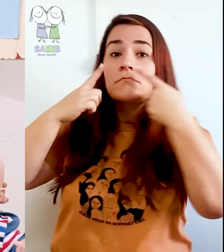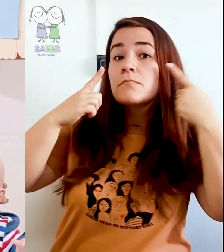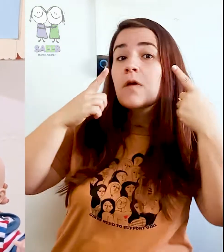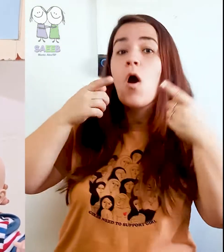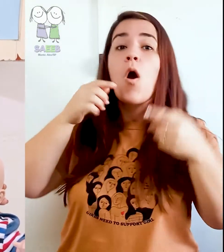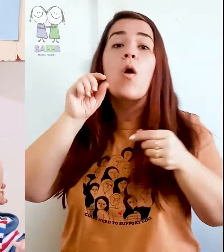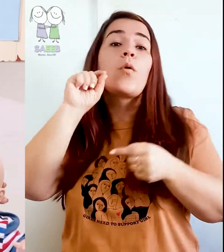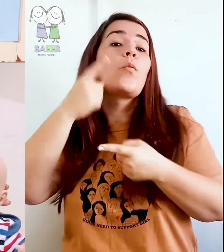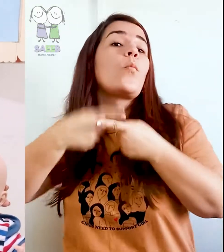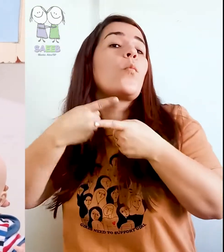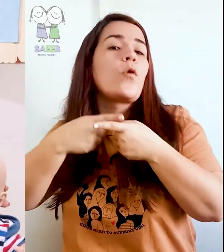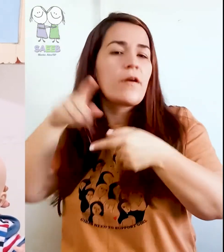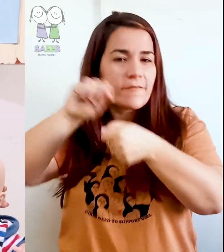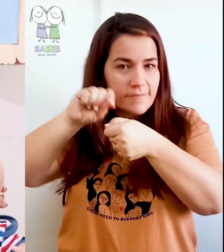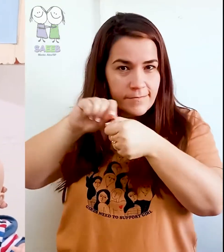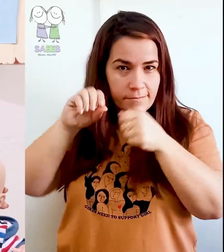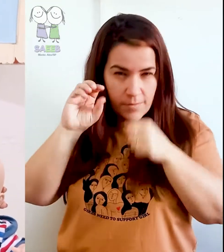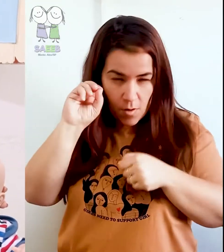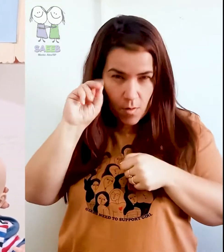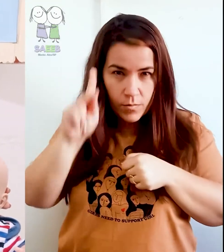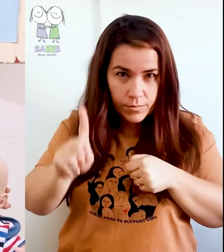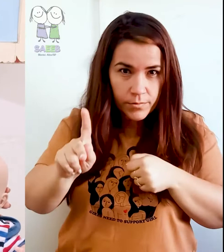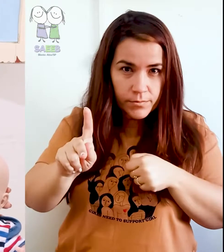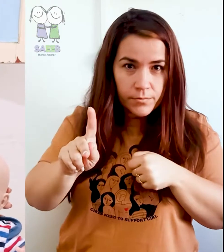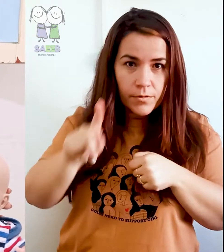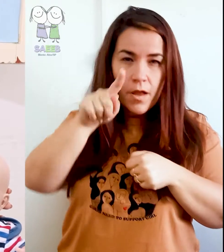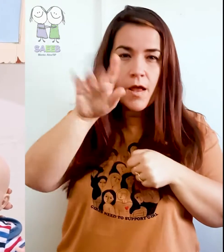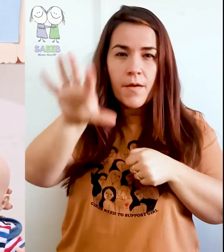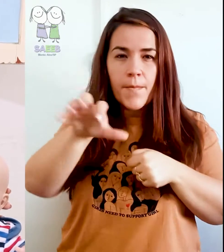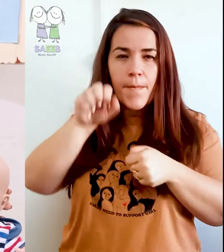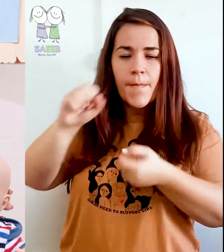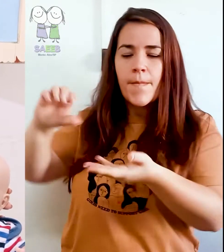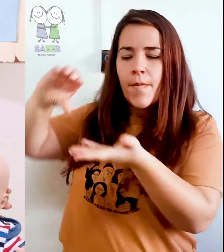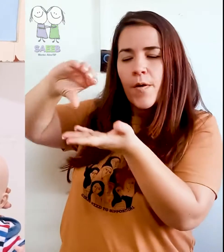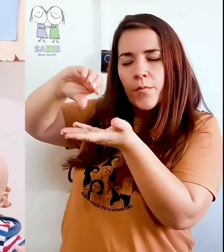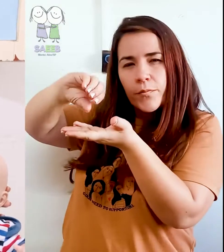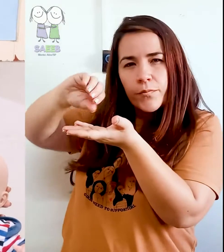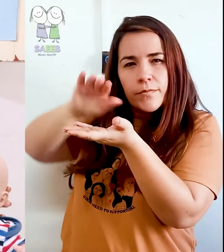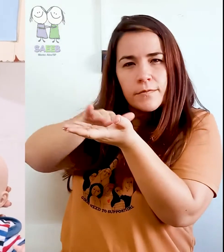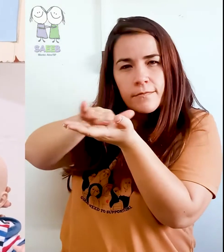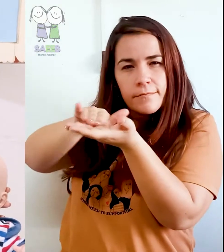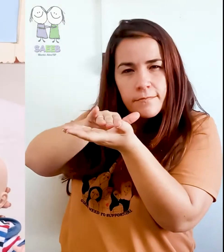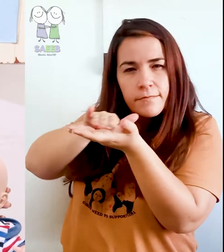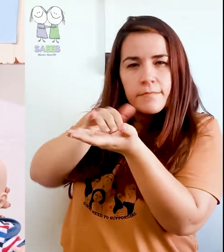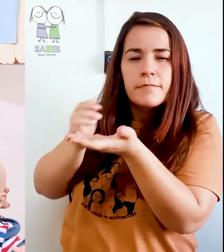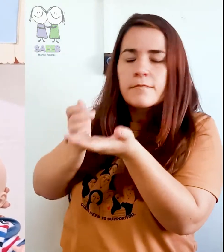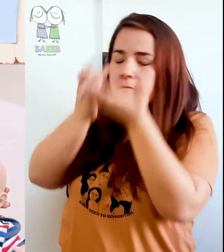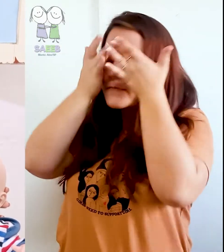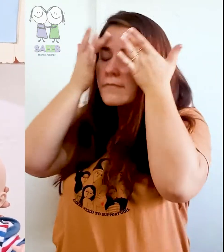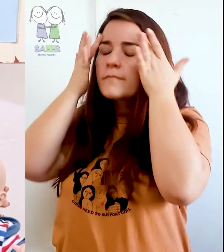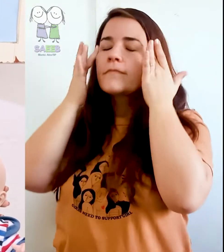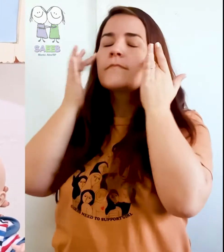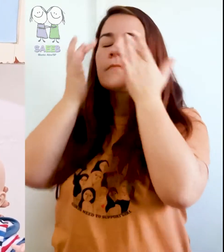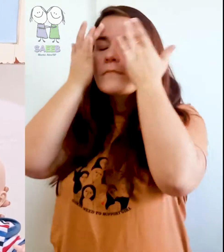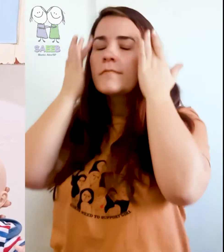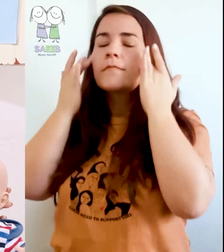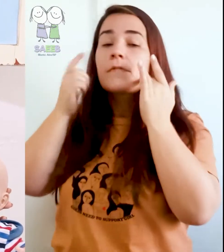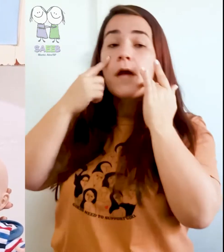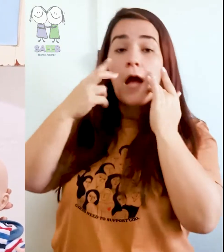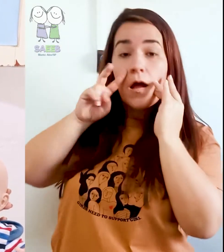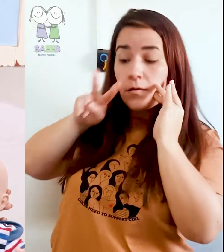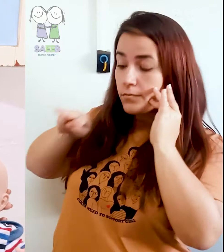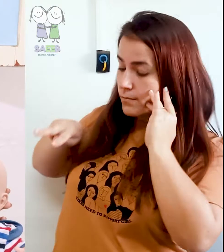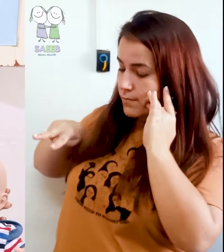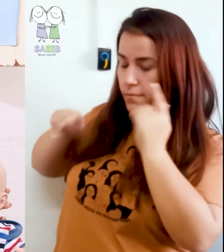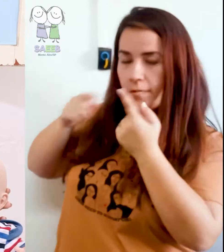dela e pra que ela serve, tá? Então, primeiro a gente pega um hidratante facial, coloca nas regiões